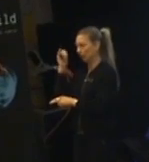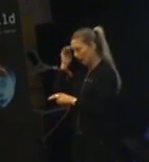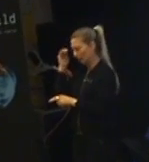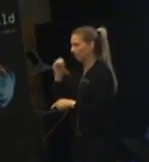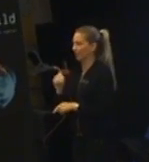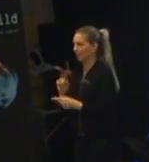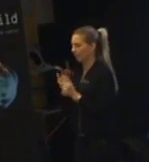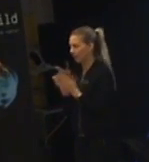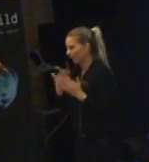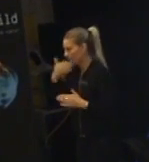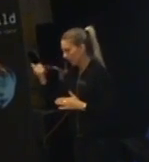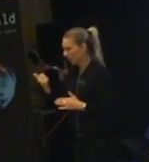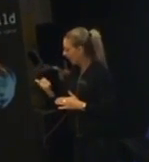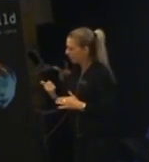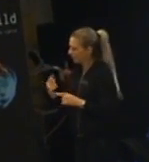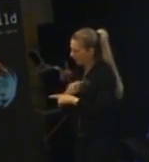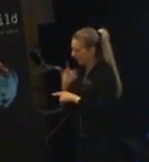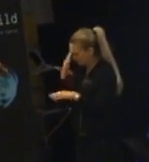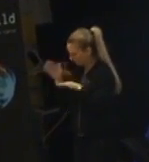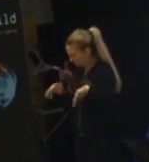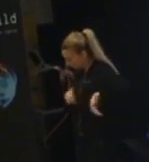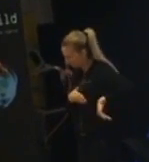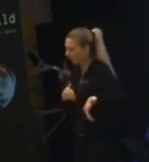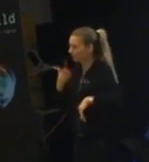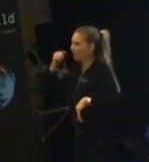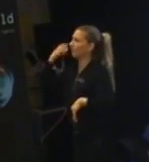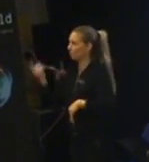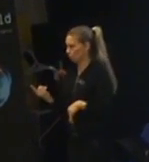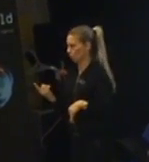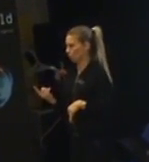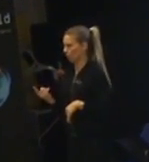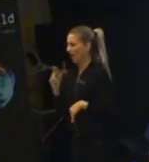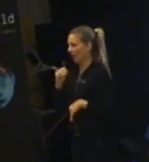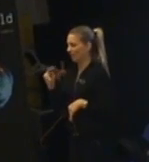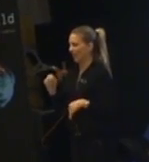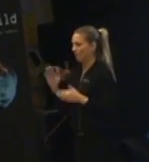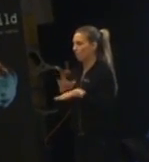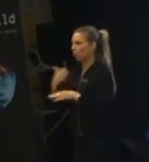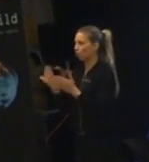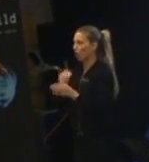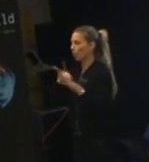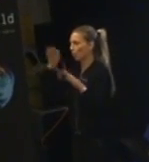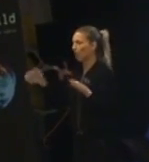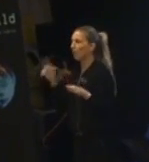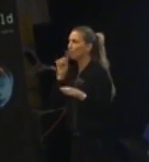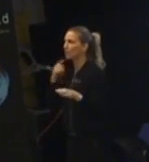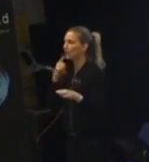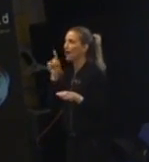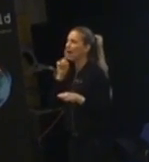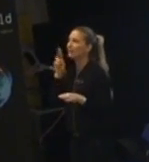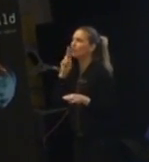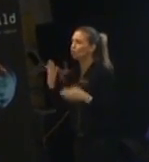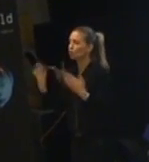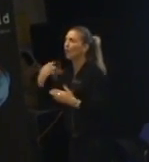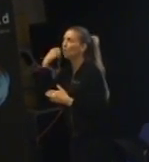bättre av. Utan bara nya tag. Gör det bättre imorgon. Ann på grönkulla brukar alltid säga. är alltid en ny dag imorgon. Alltid